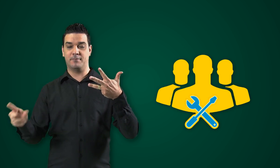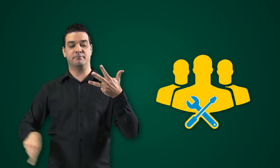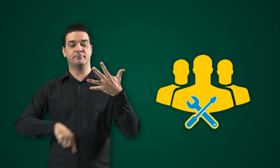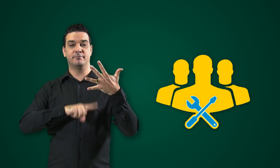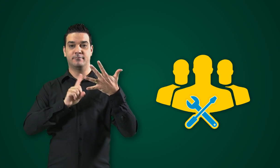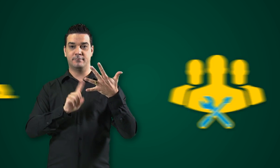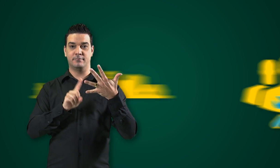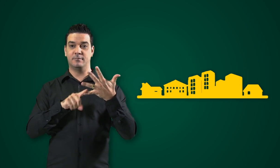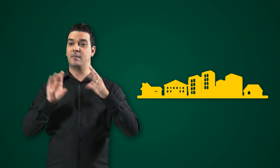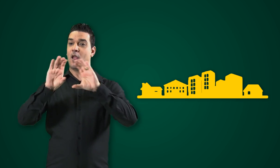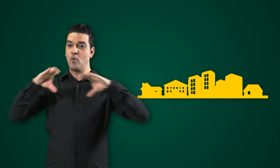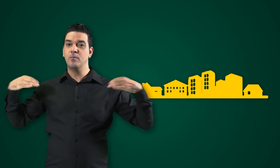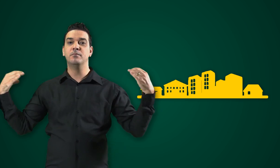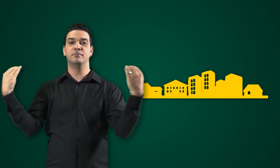e comunidade externa.